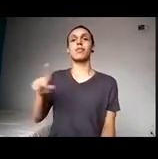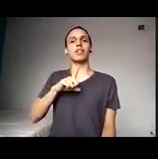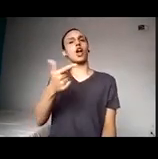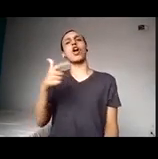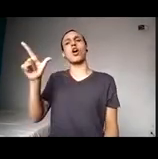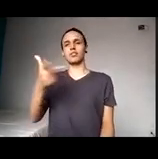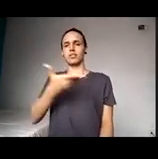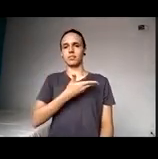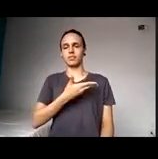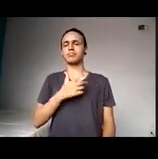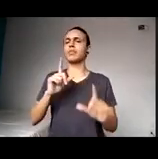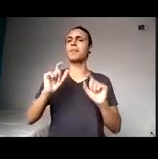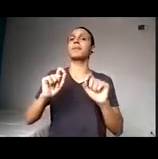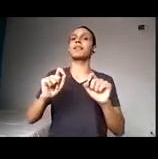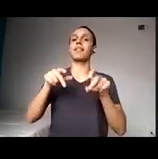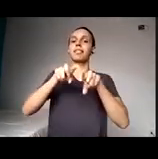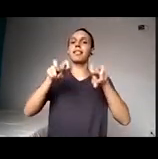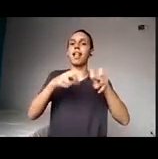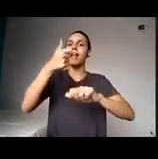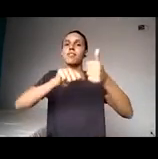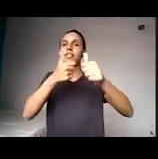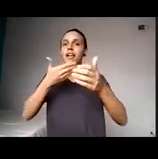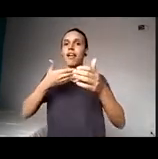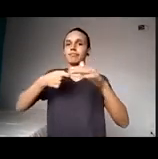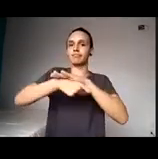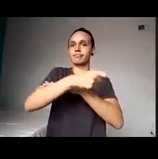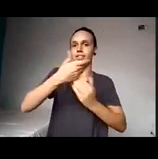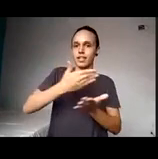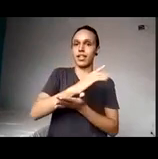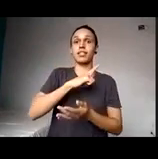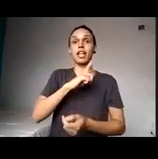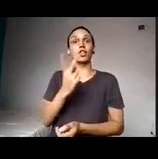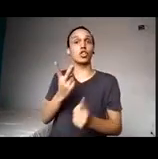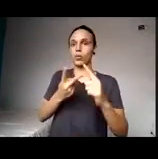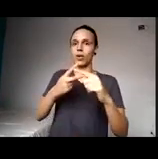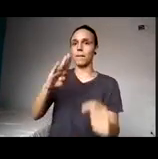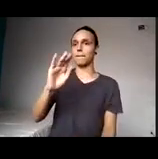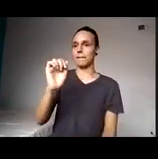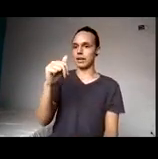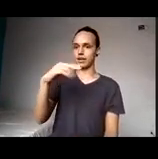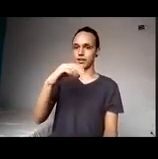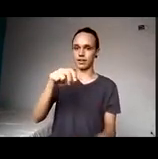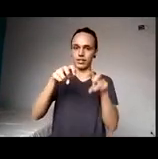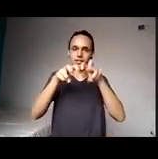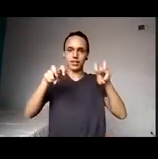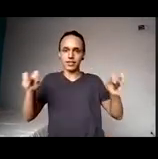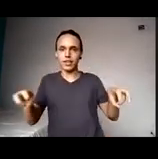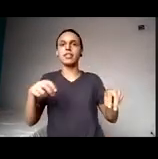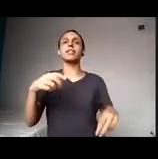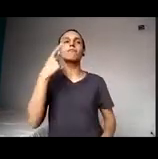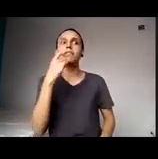que é a banca de ingresso, tem que ter a comissão de ingresso e tem que ter a banca, não tem a banca de verificação racial?